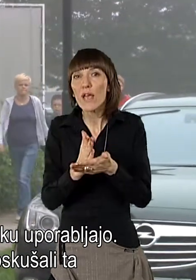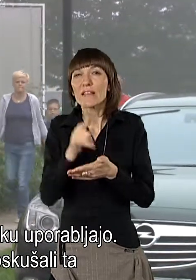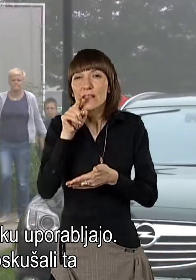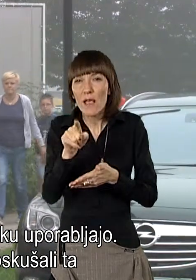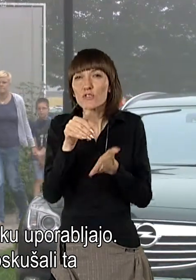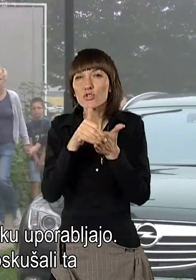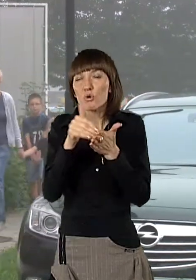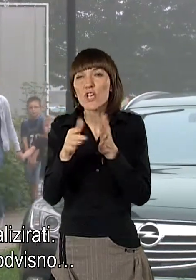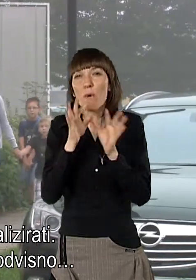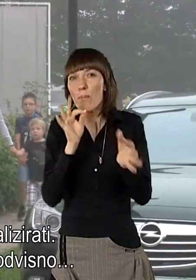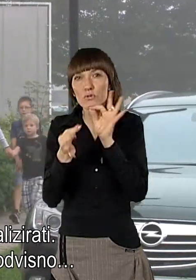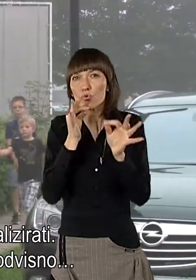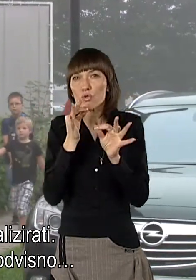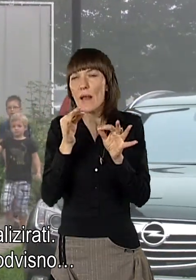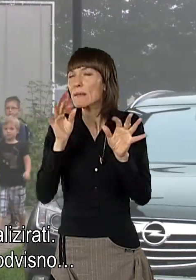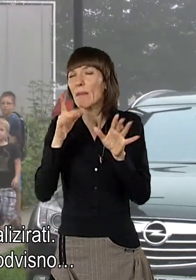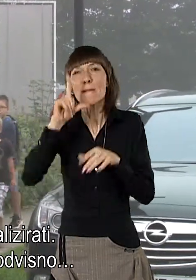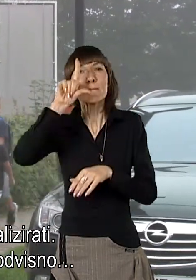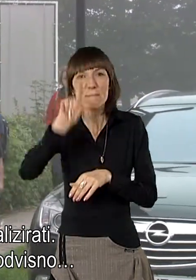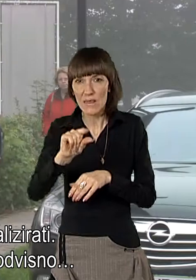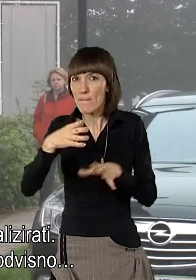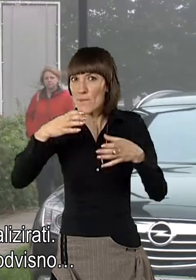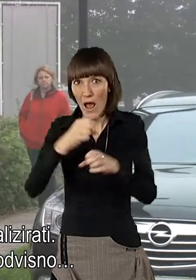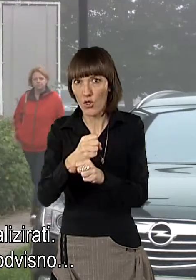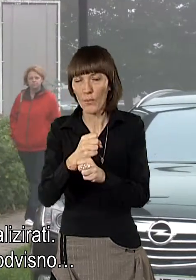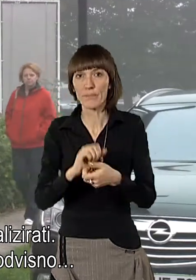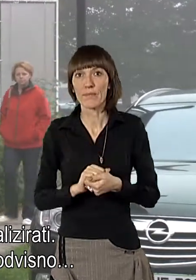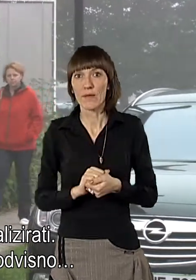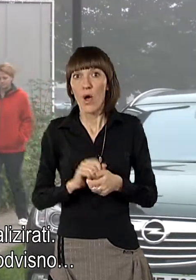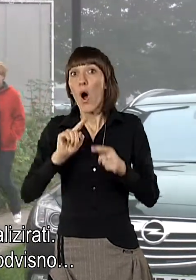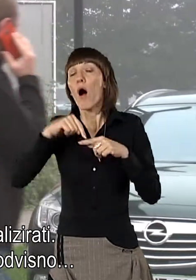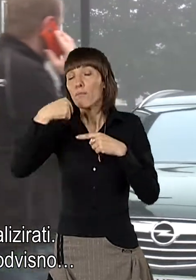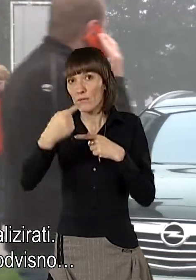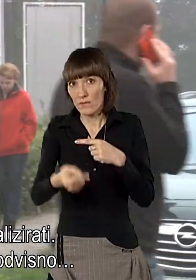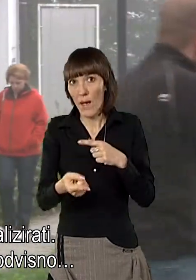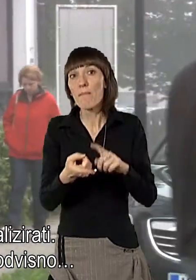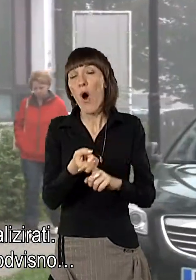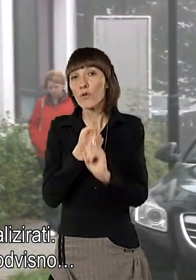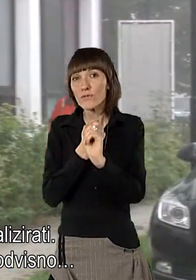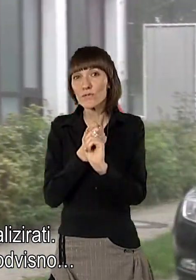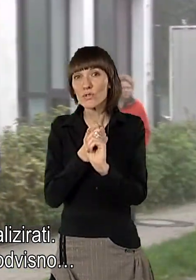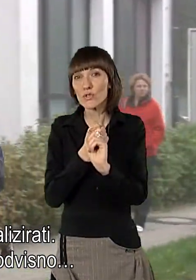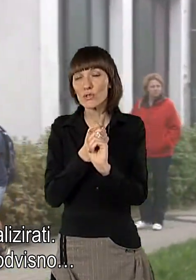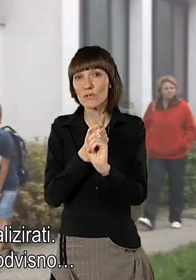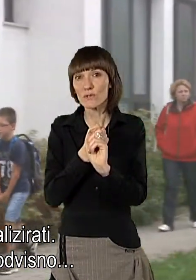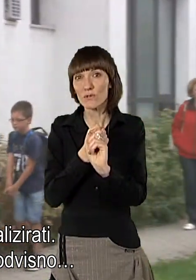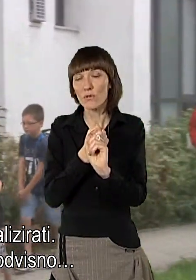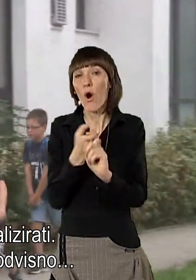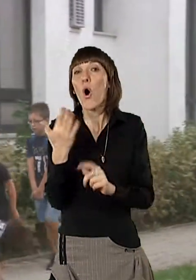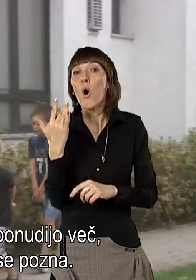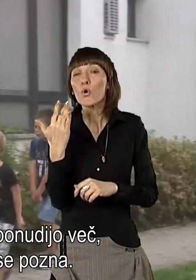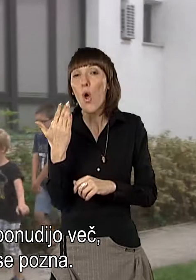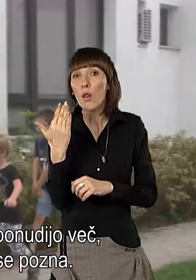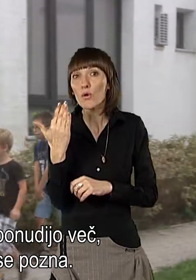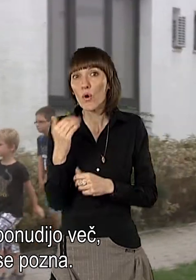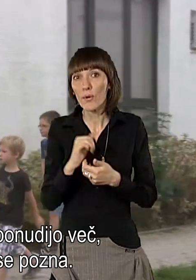naprej smo poskušali ta strošek dejansko zminimalizirati. Potem pa je seveda odvisno od tega,